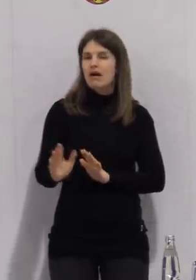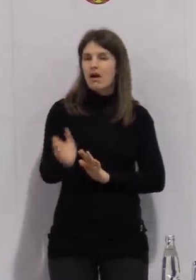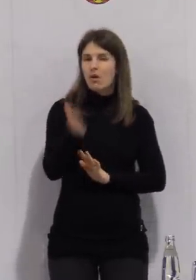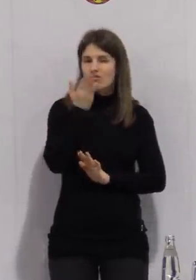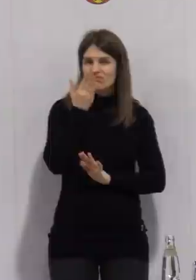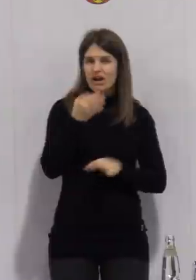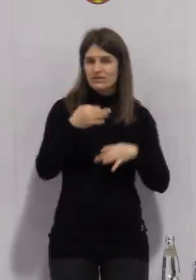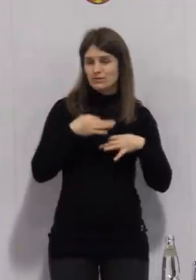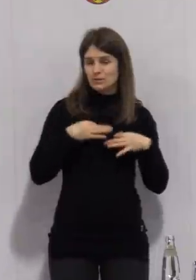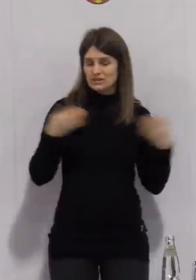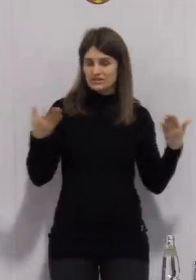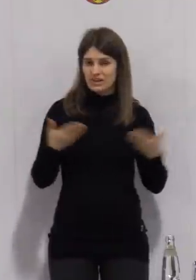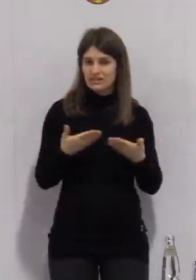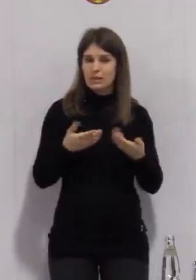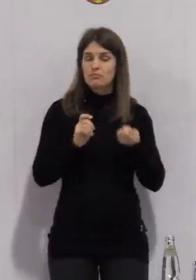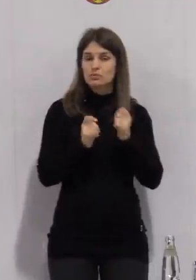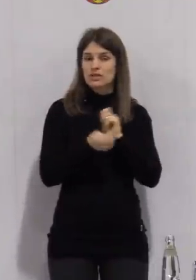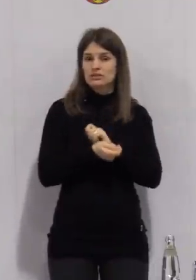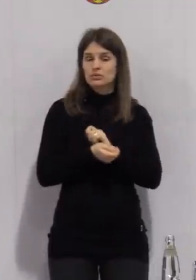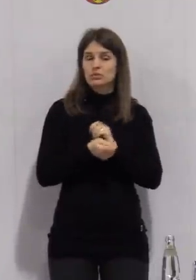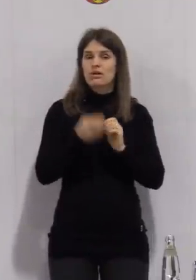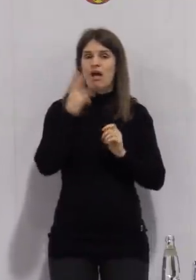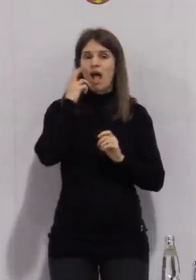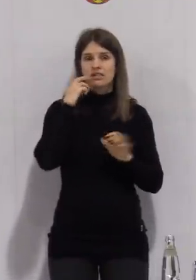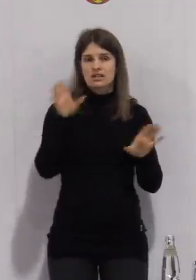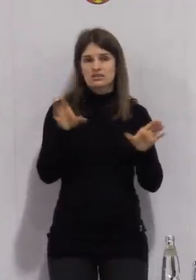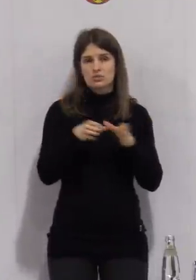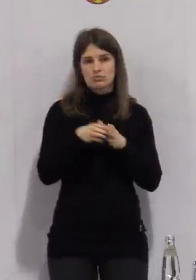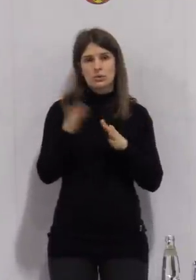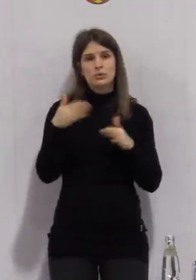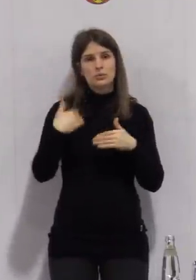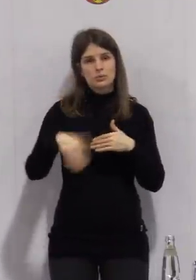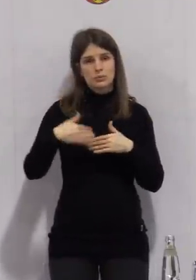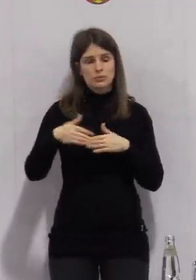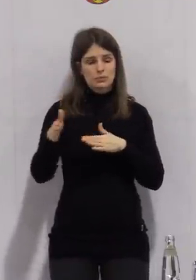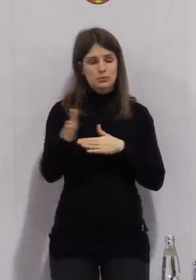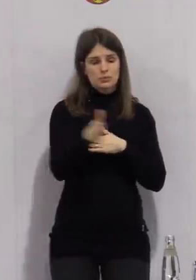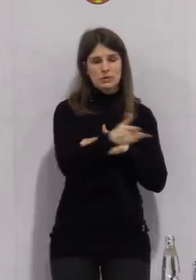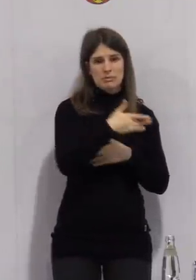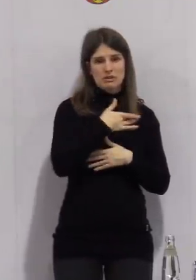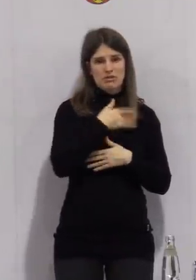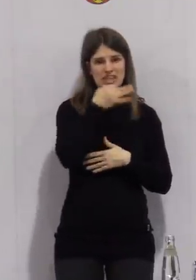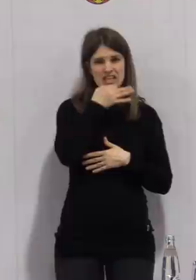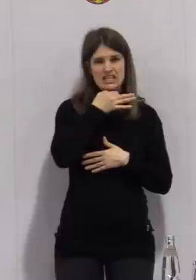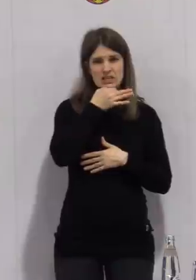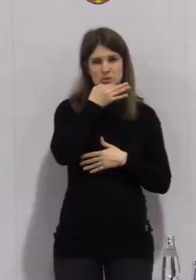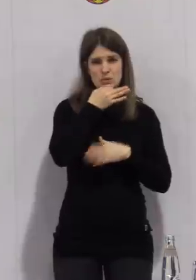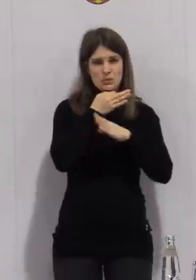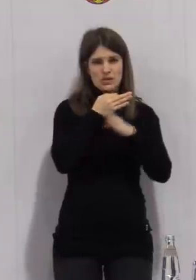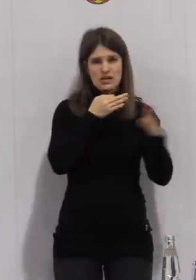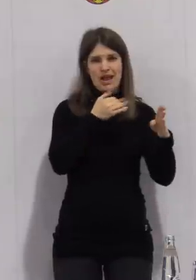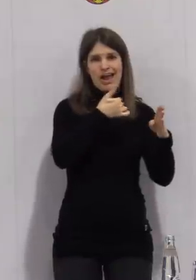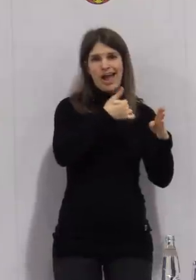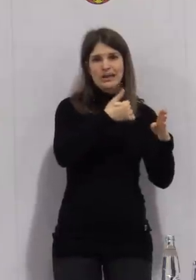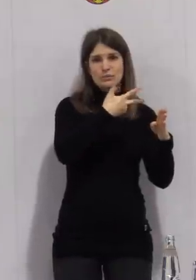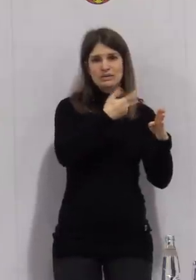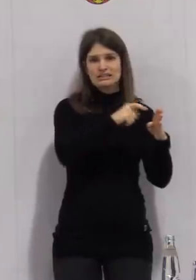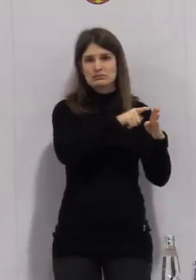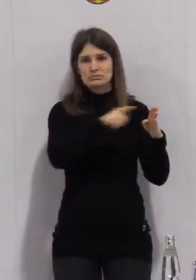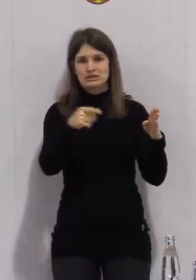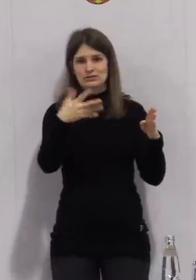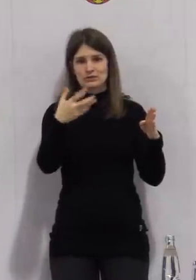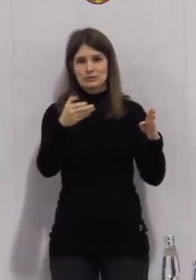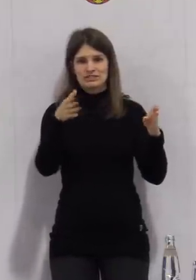bei der Mutation, vor allem die jüngere Personen. Der größte Personenkreis sind die 31- bis 50